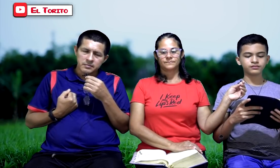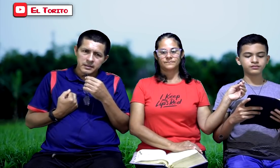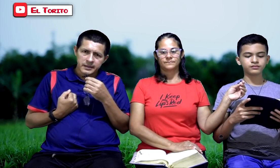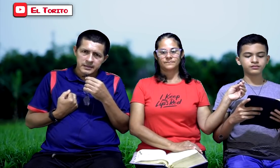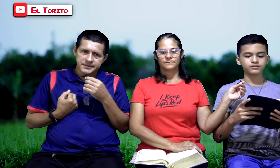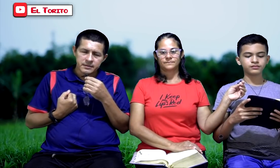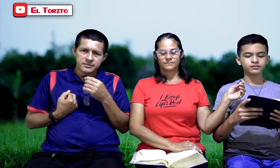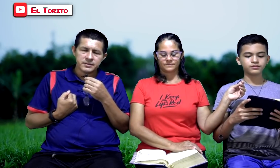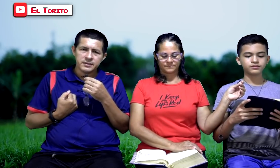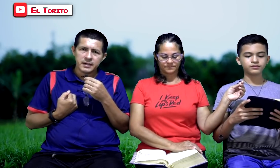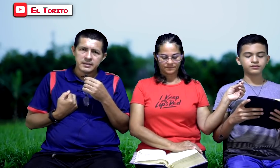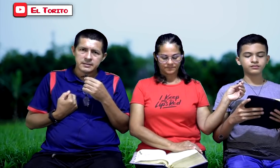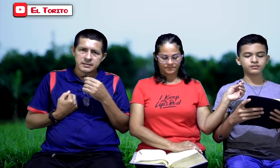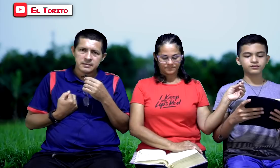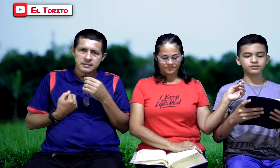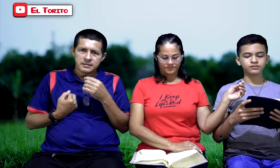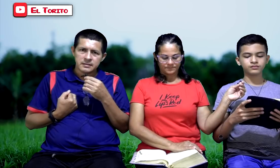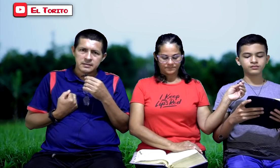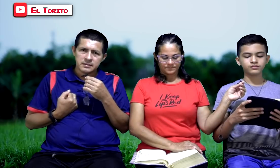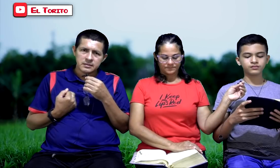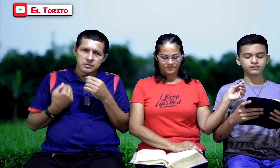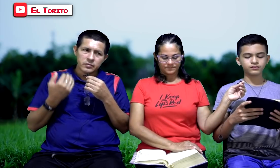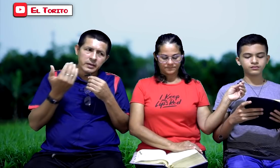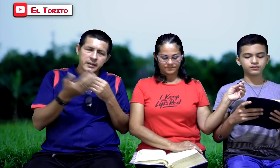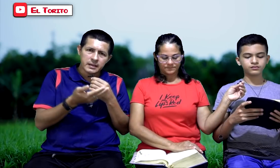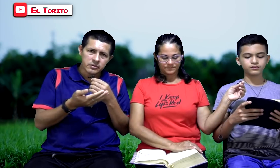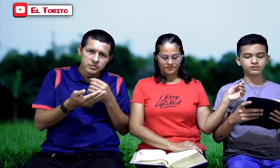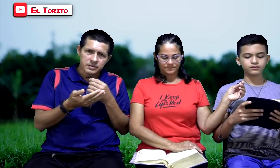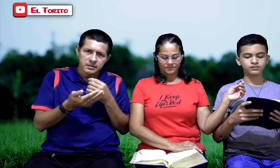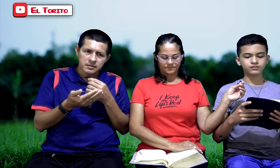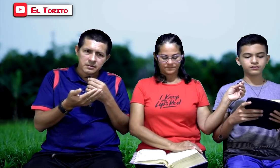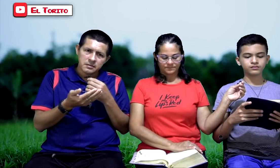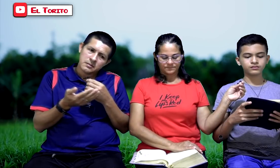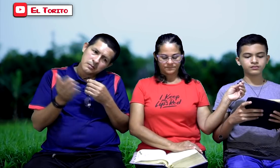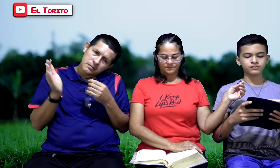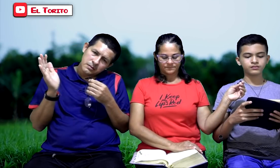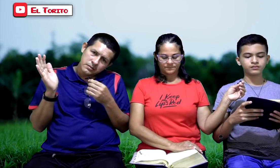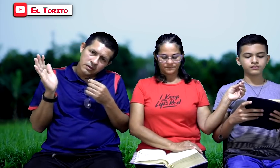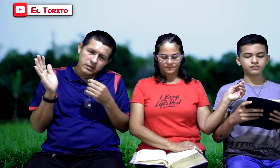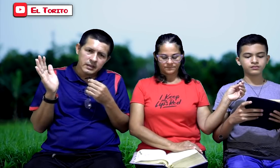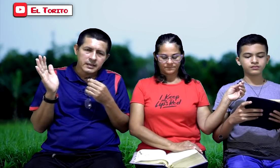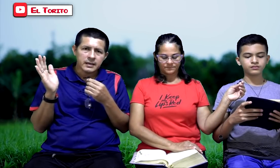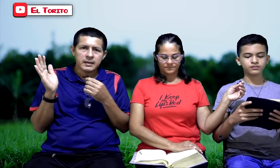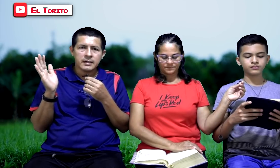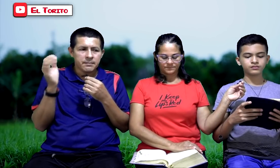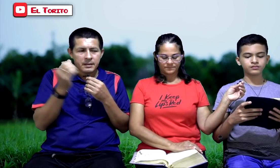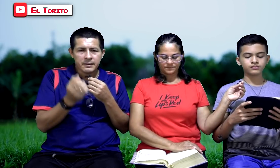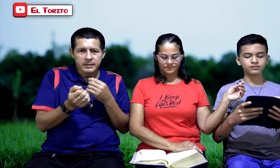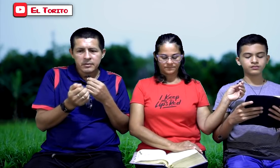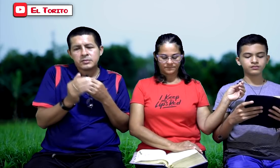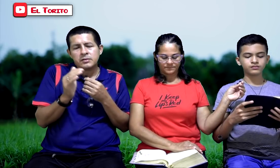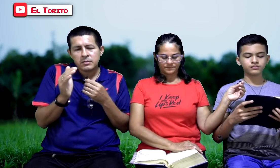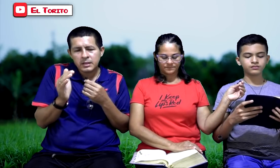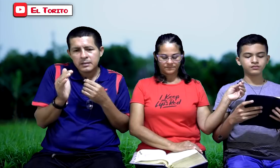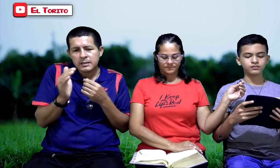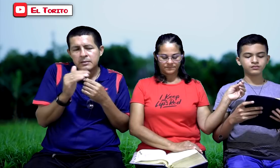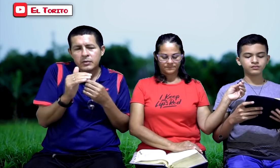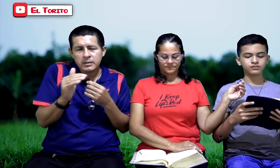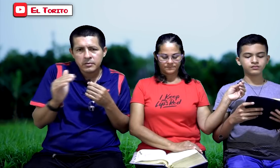humildad y sencillez, lo voy a dar a conocer. Si lo quieren creer, es palabra de Dios. Si no lo quieren creer, no hay ningún